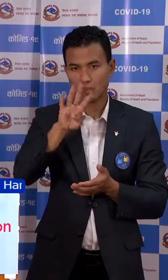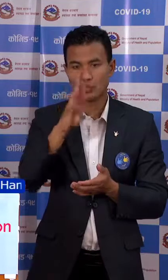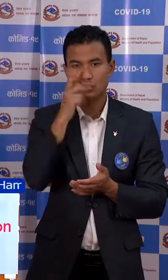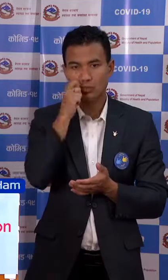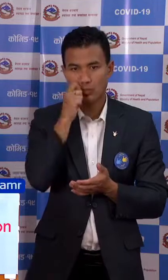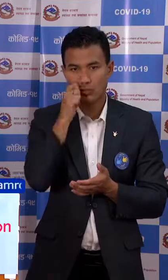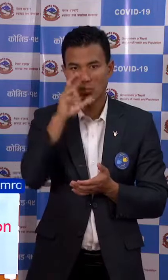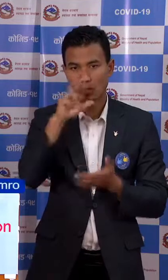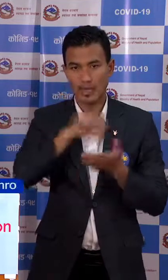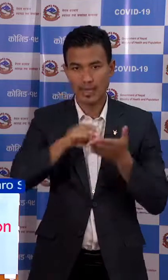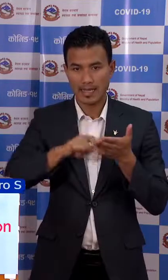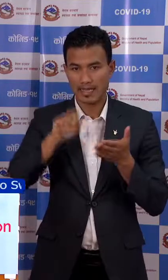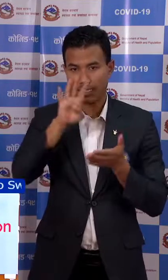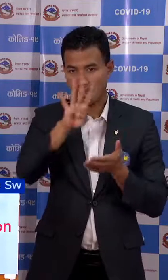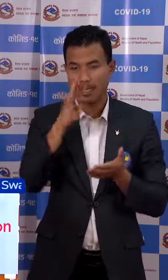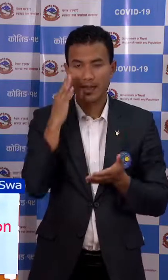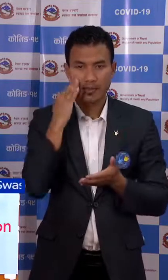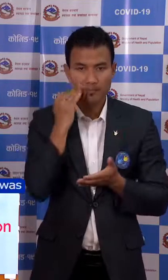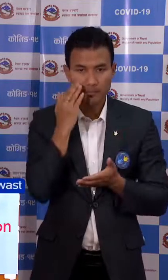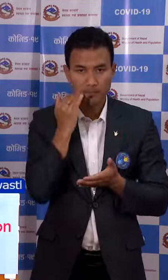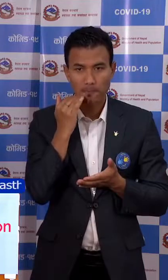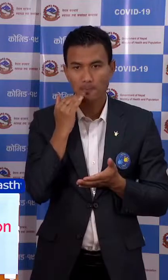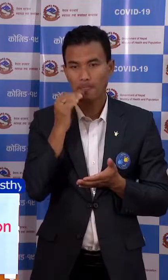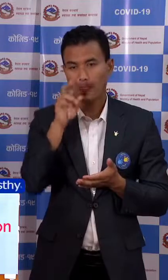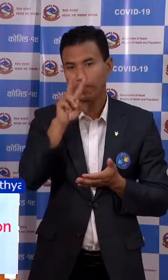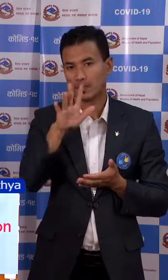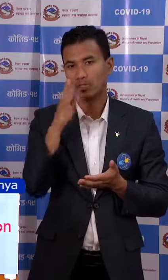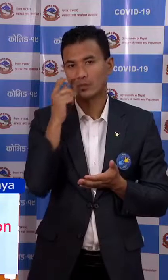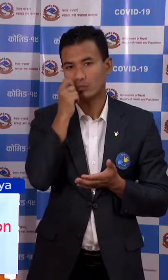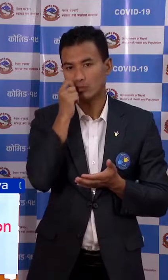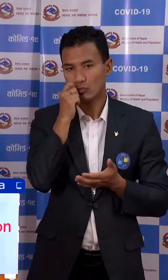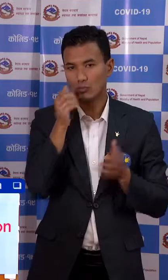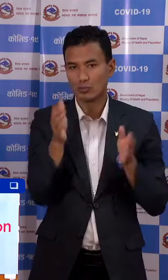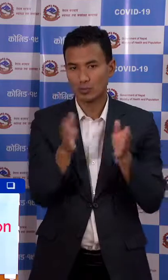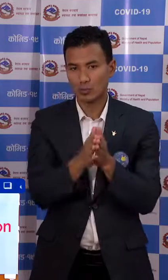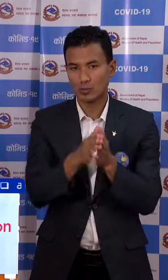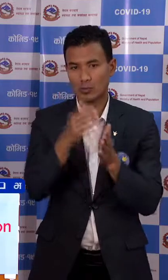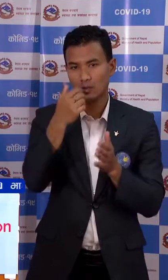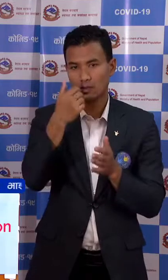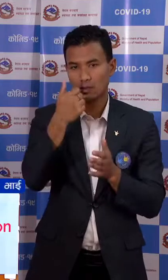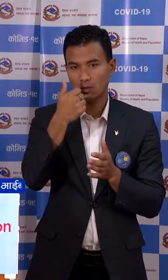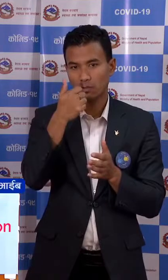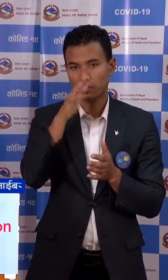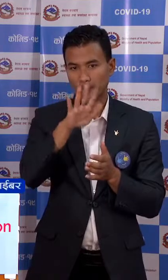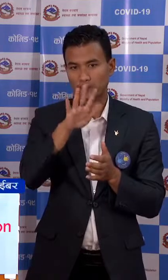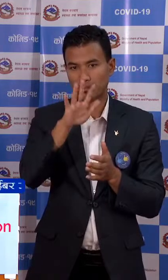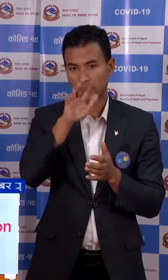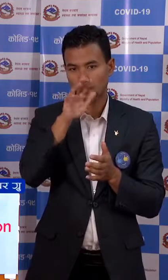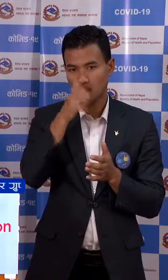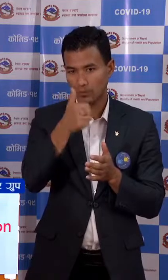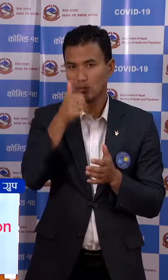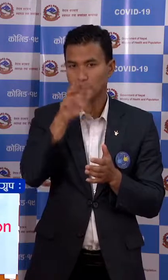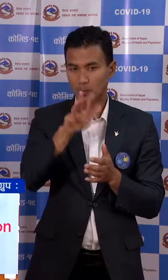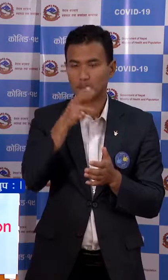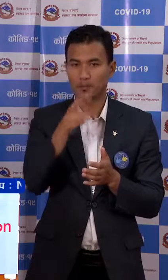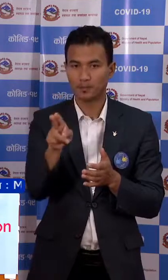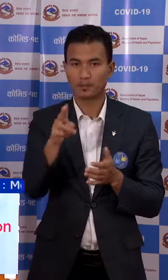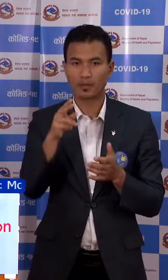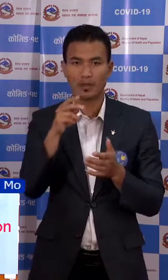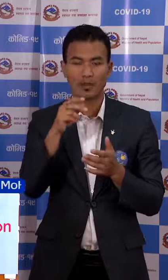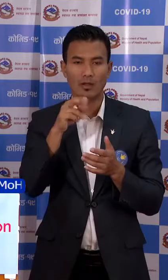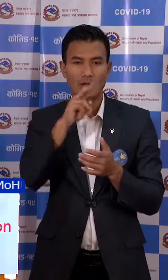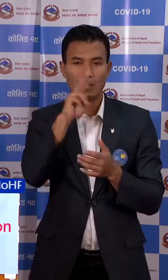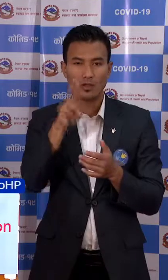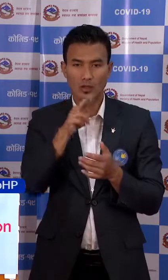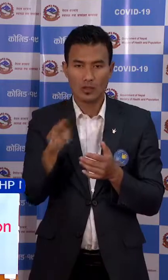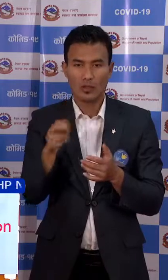दैलेक का 4 महिला र पचिस पुरुस गरी उनान सत्तरी जना अनुँँँचा कीट जन्य रोग